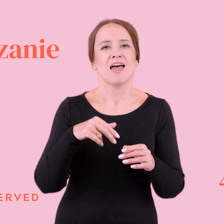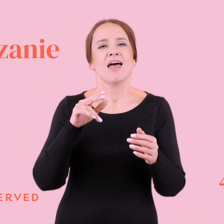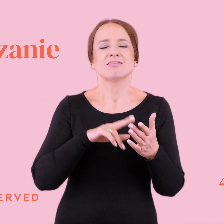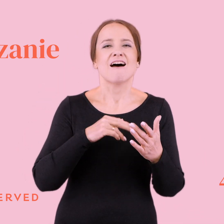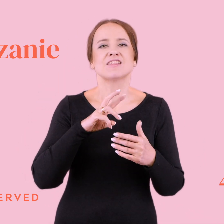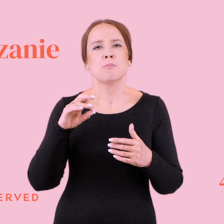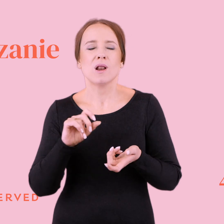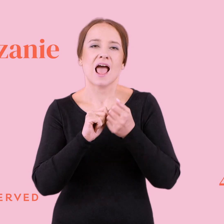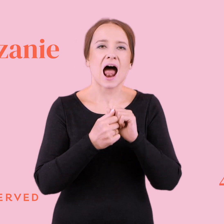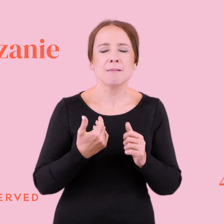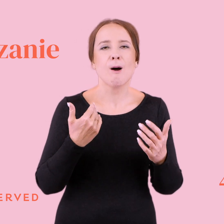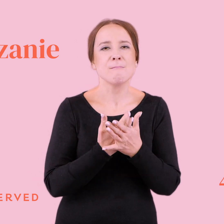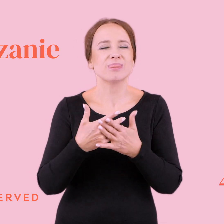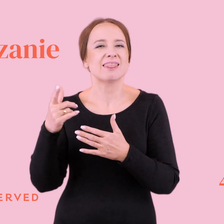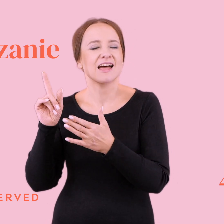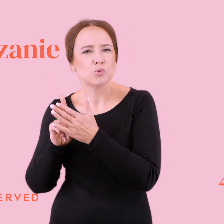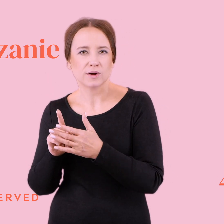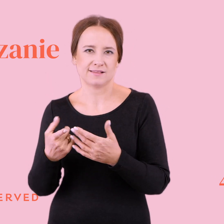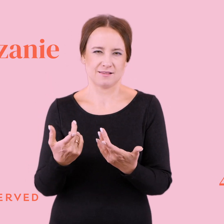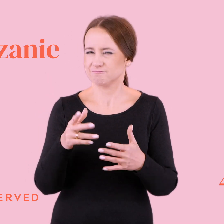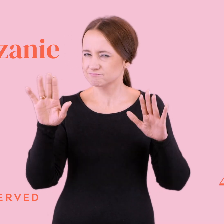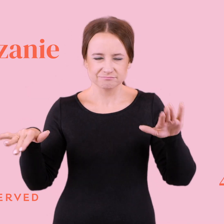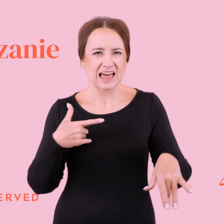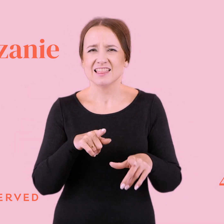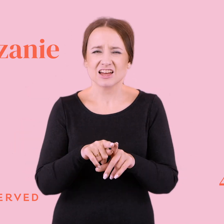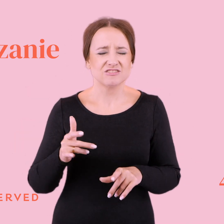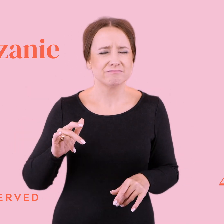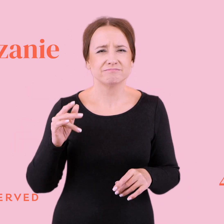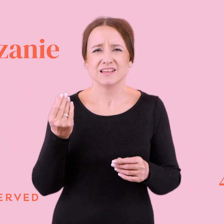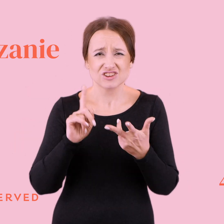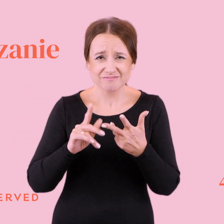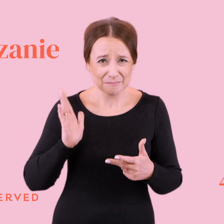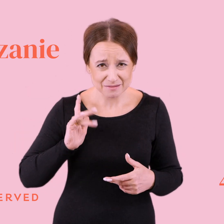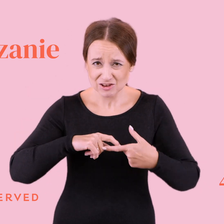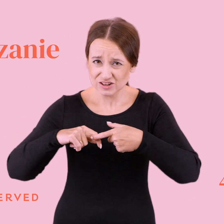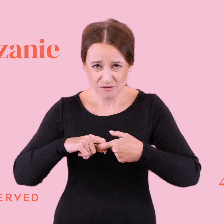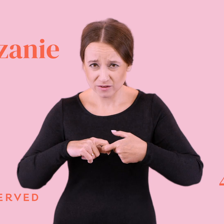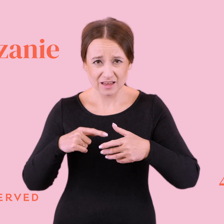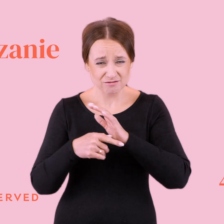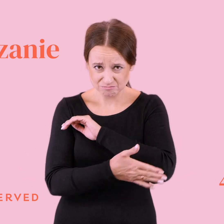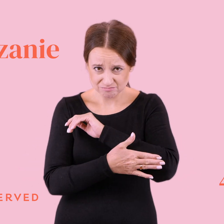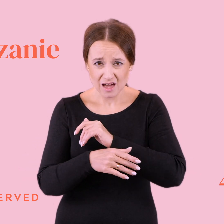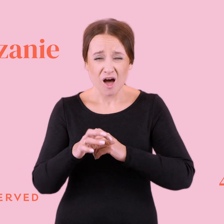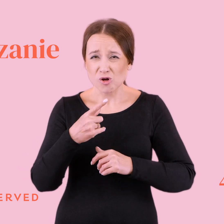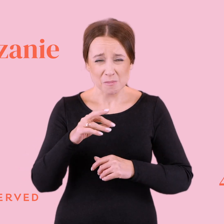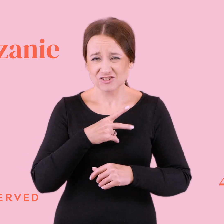no. A po trzecie, takiego bezpiecznego, miłego związku nie zbuduje się na odrobaczaniu. A, no i po czwarte jeszcze